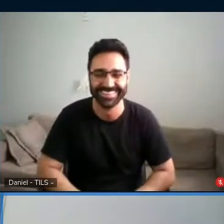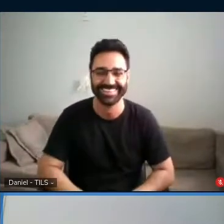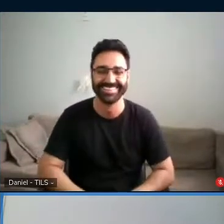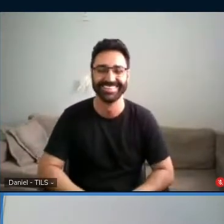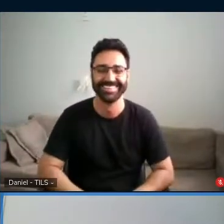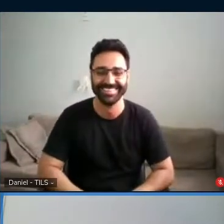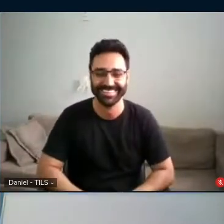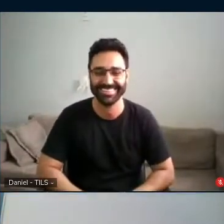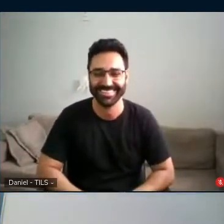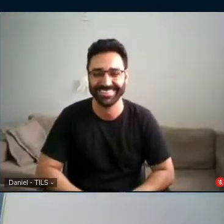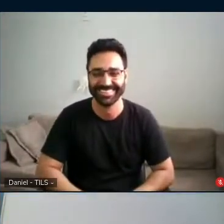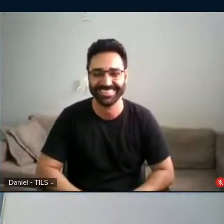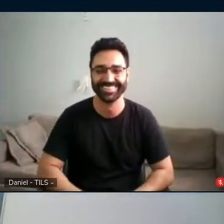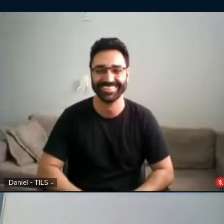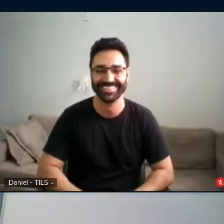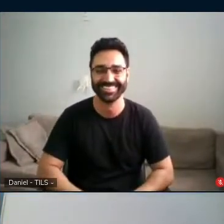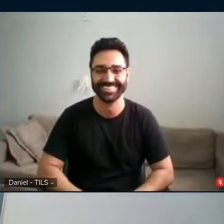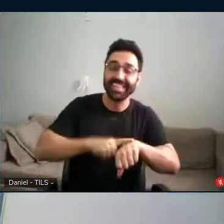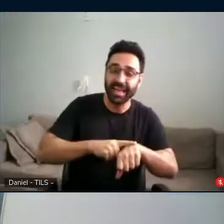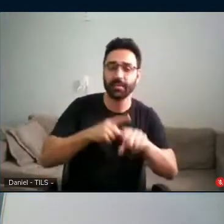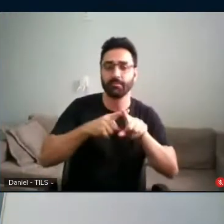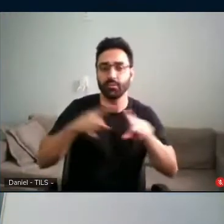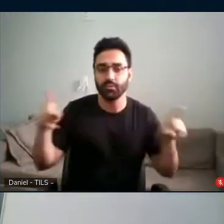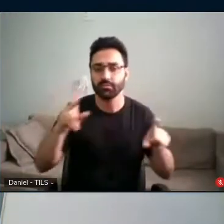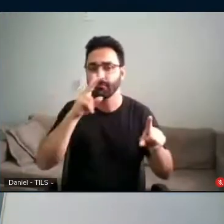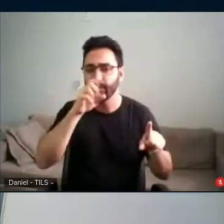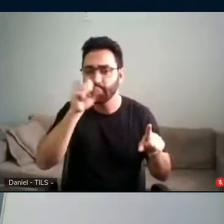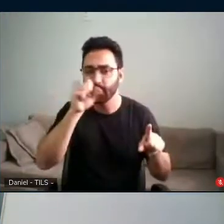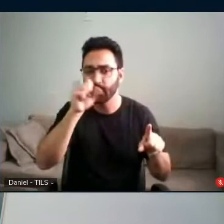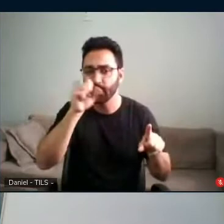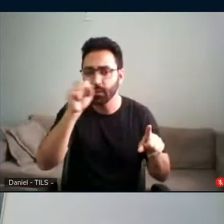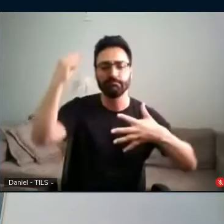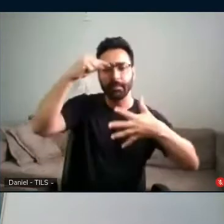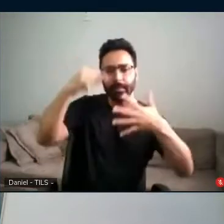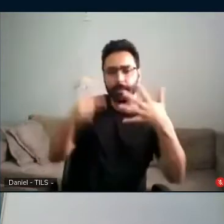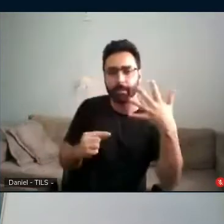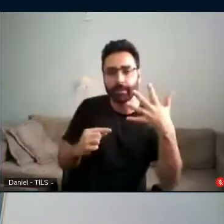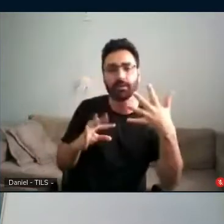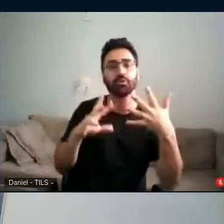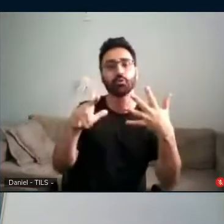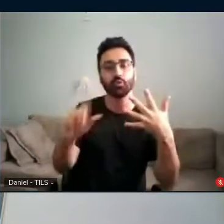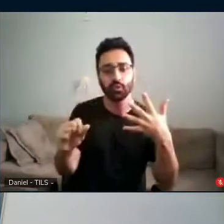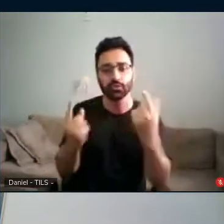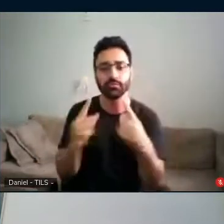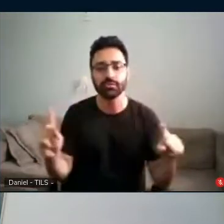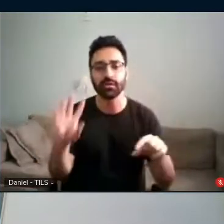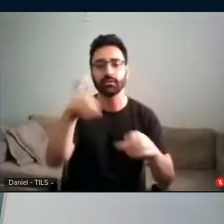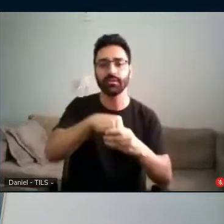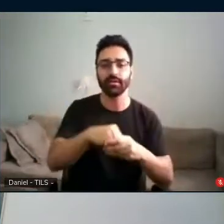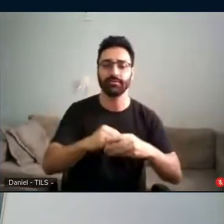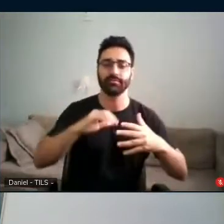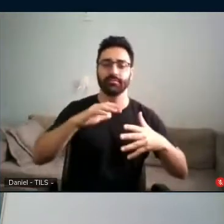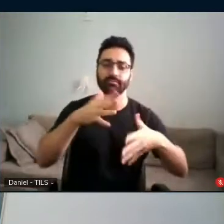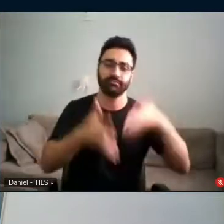A duração, o tempo, a intensidade, todos os elementos sonoros musicais estão presentes na tradução de Daniel,